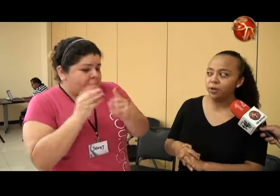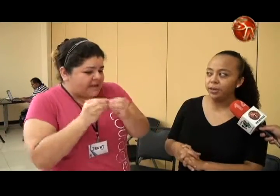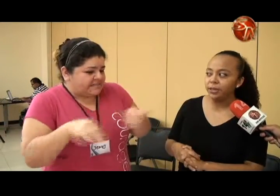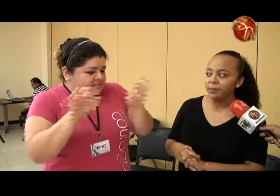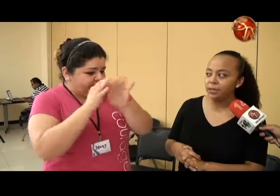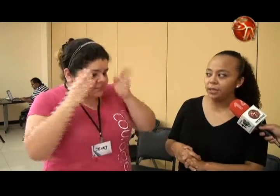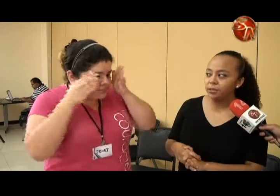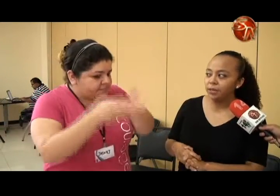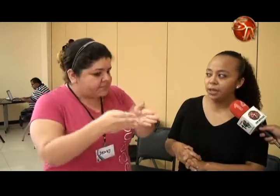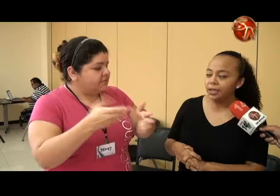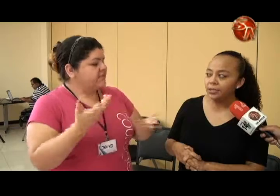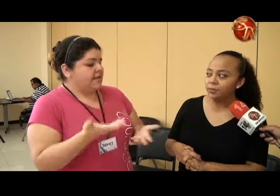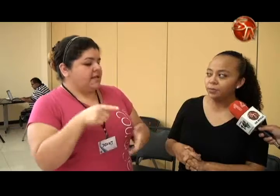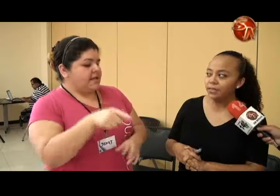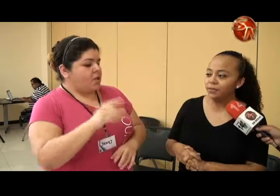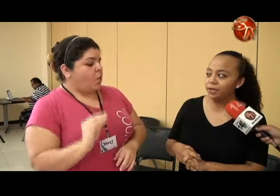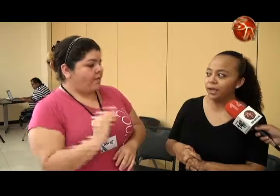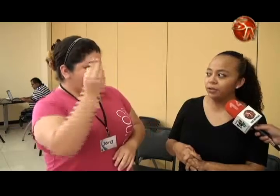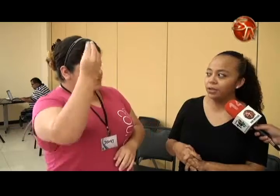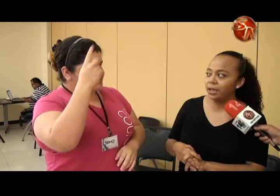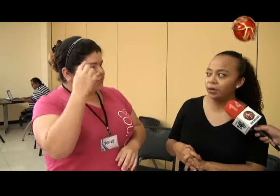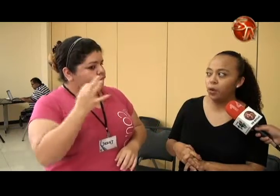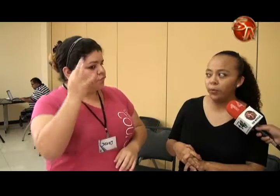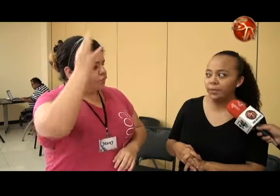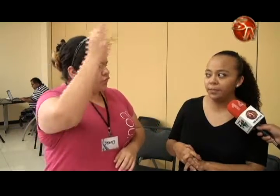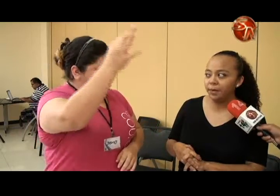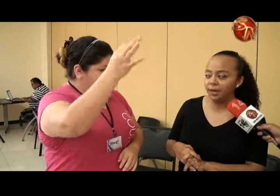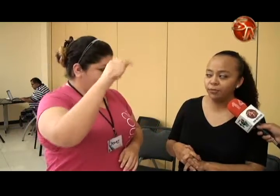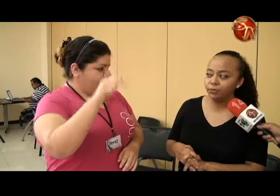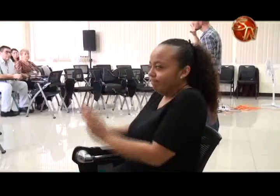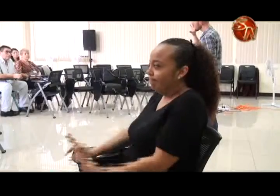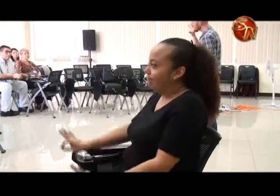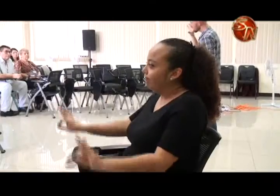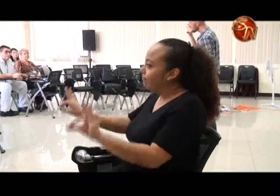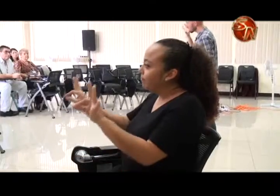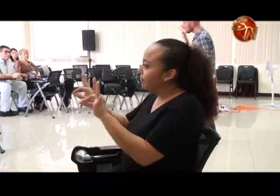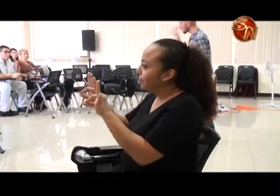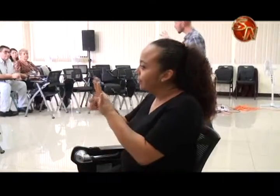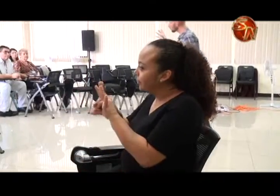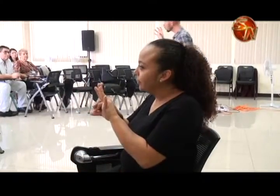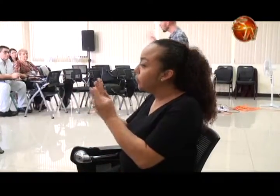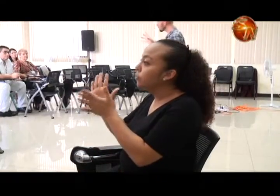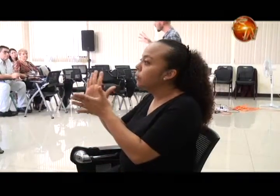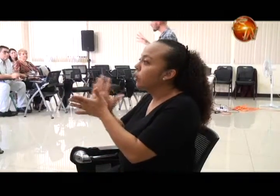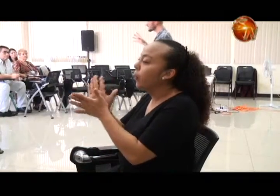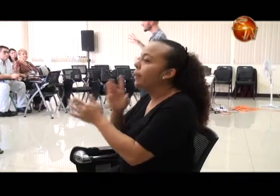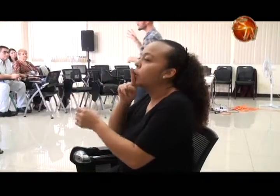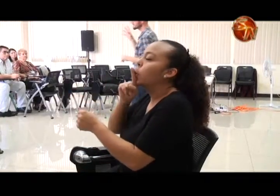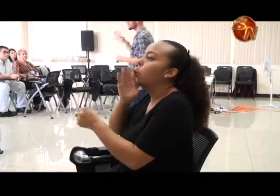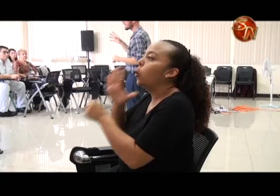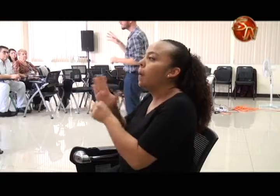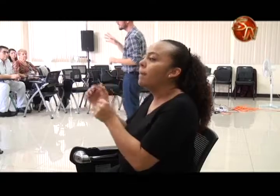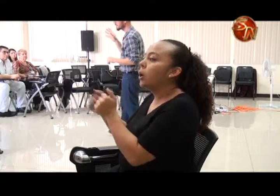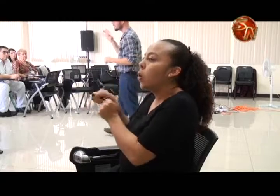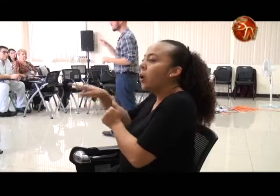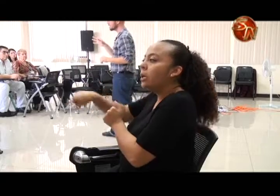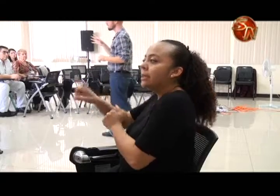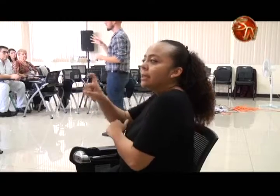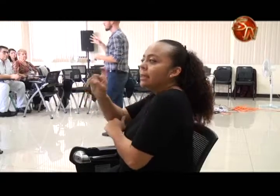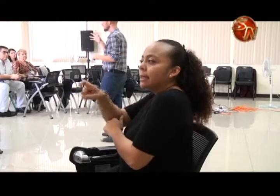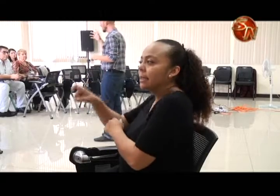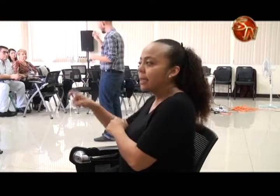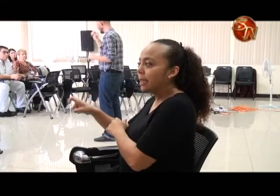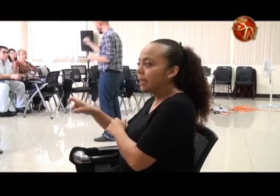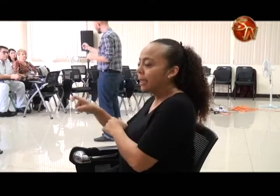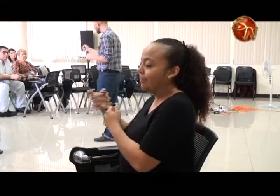para personas jóvenes de Pérez Celedón, estamos más enfocados en jóvenes para el futuro. La intención es que el Ministerio de Educación Pública les